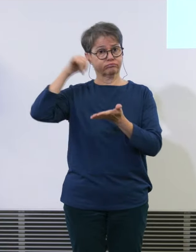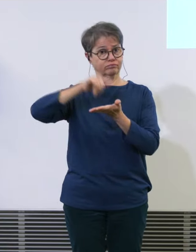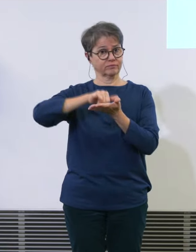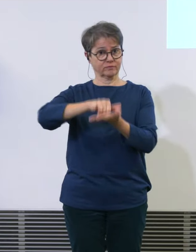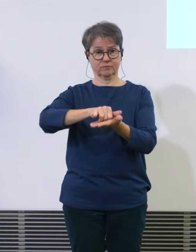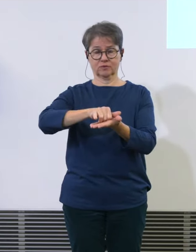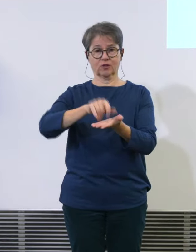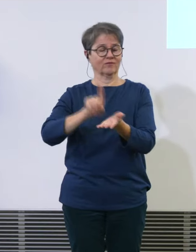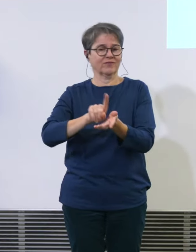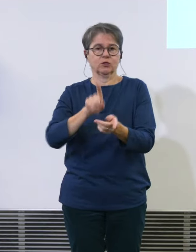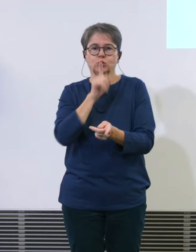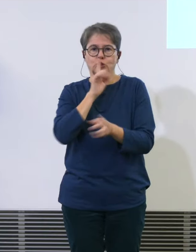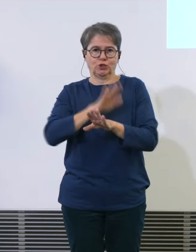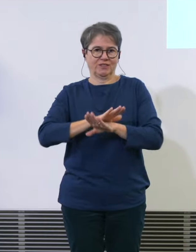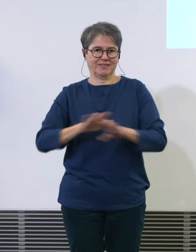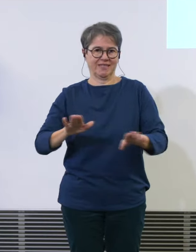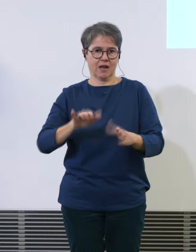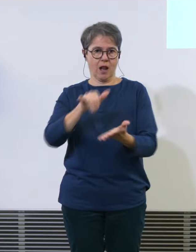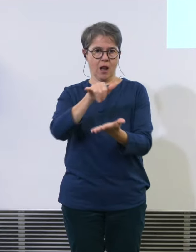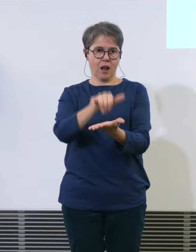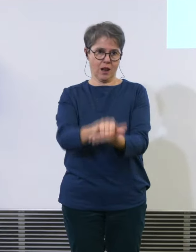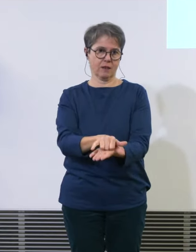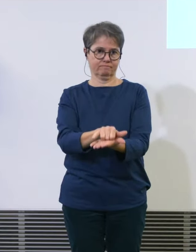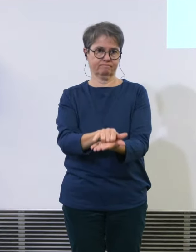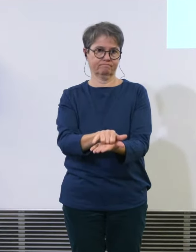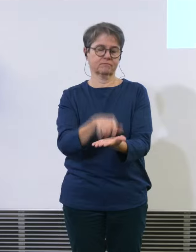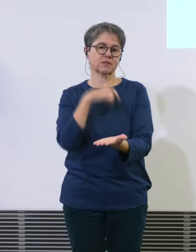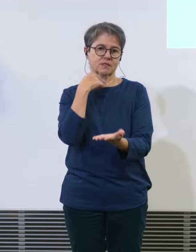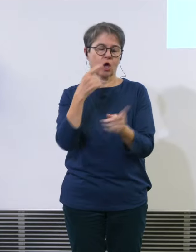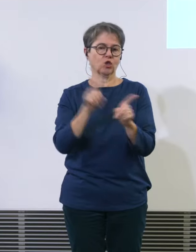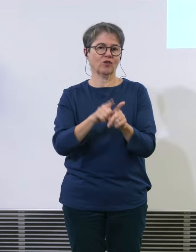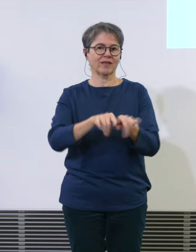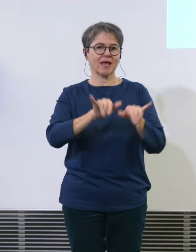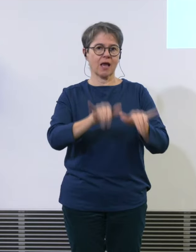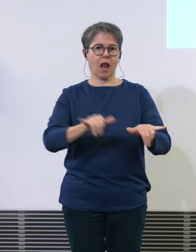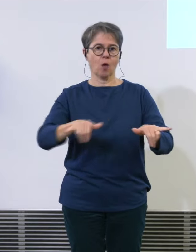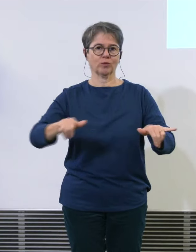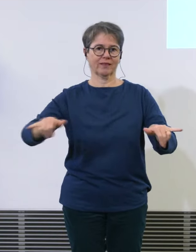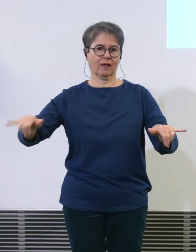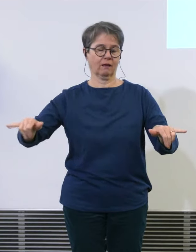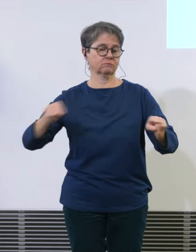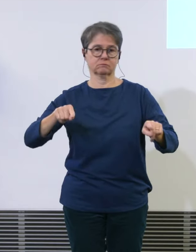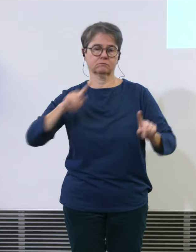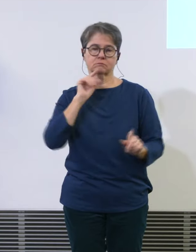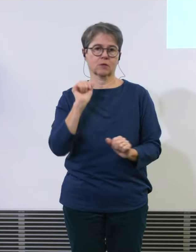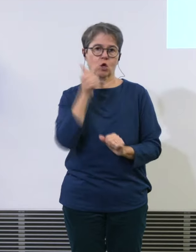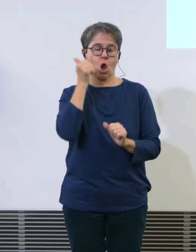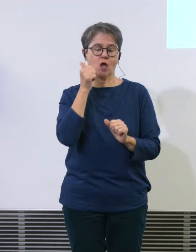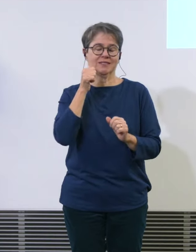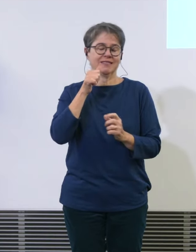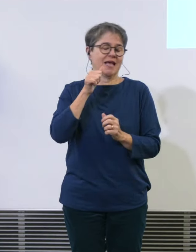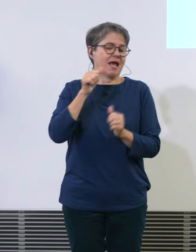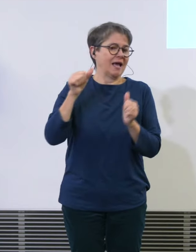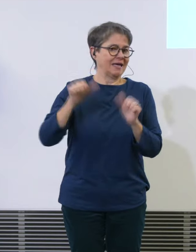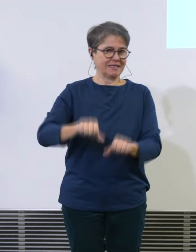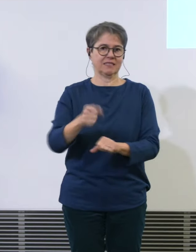fast stillgelegt gewesen, es war ein richtiges Grounding, kann man sagen, grösste Krise der Luftfahrt und der Lärm